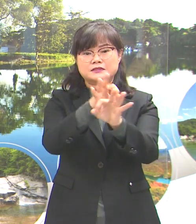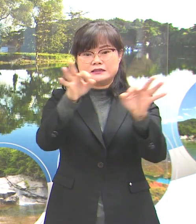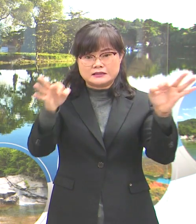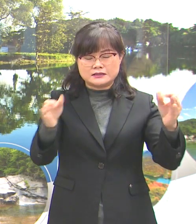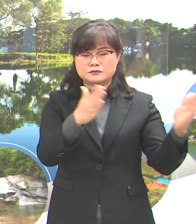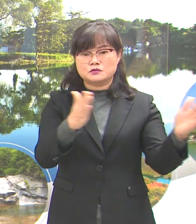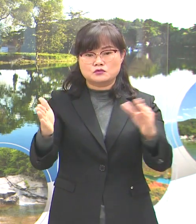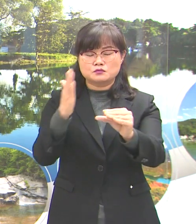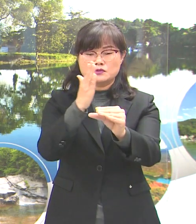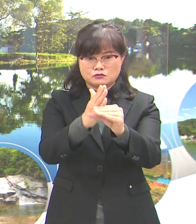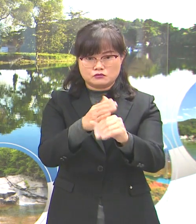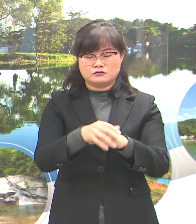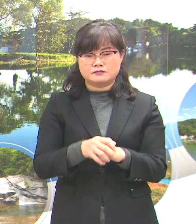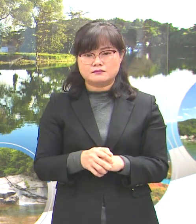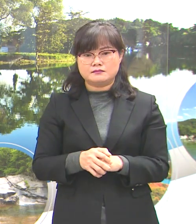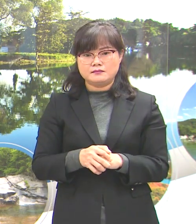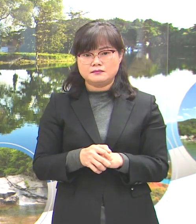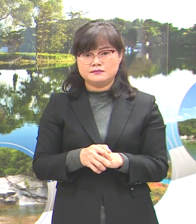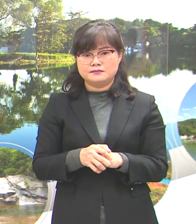있습니다.